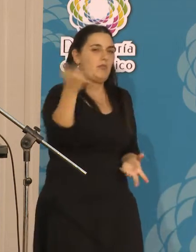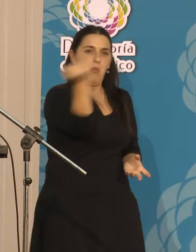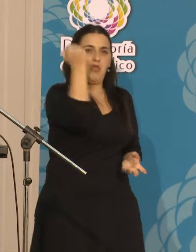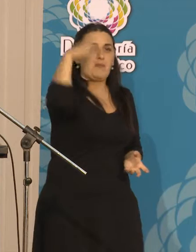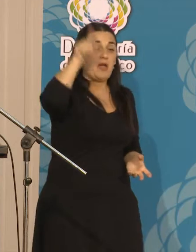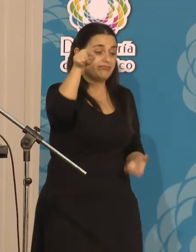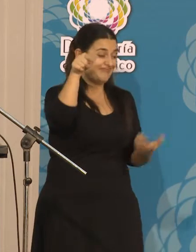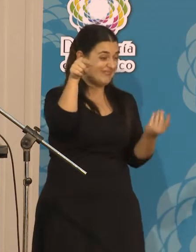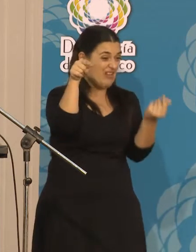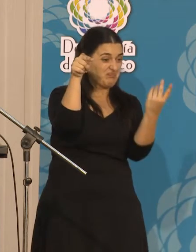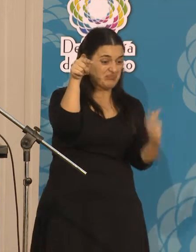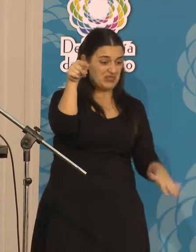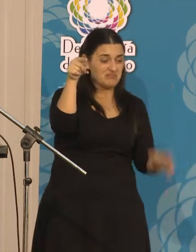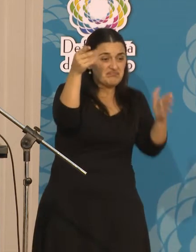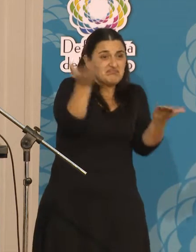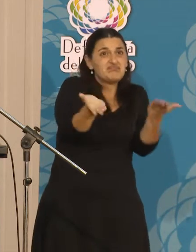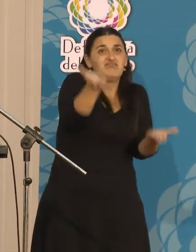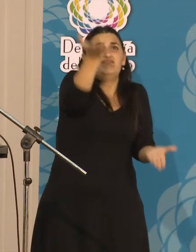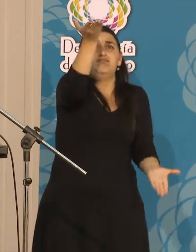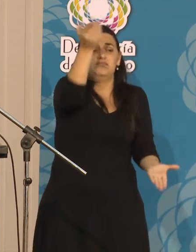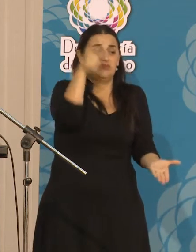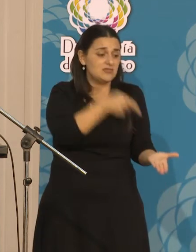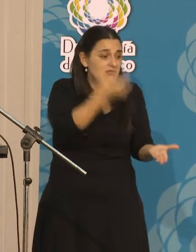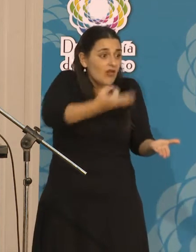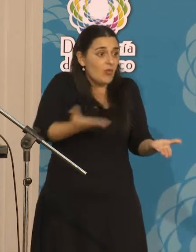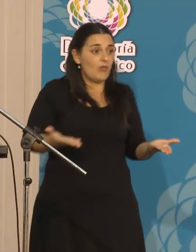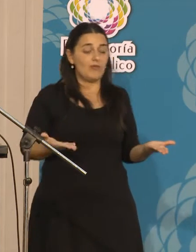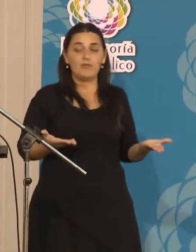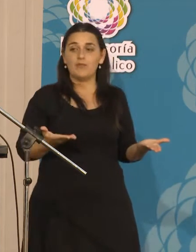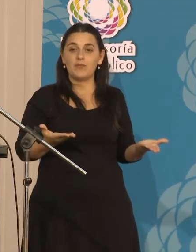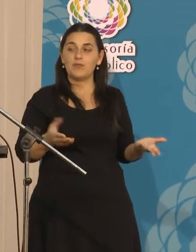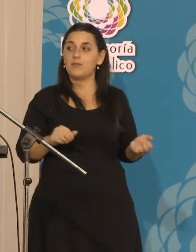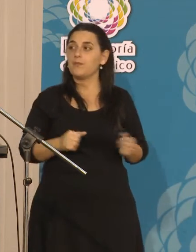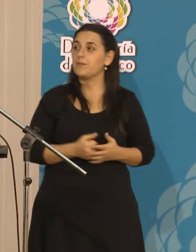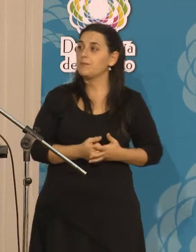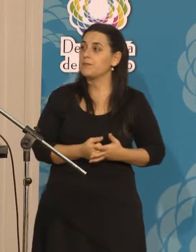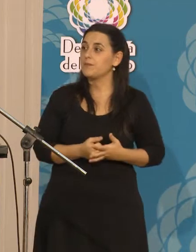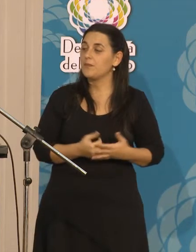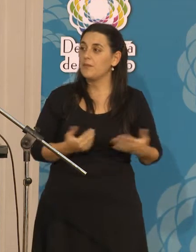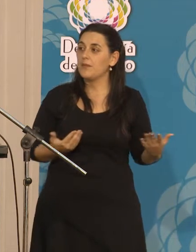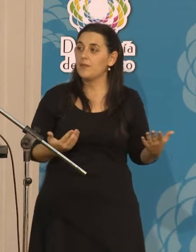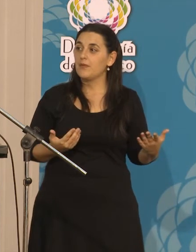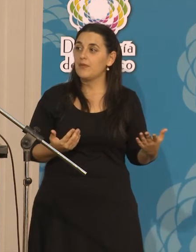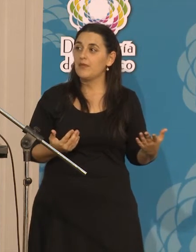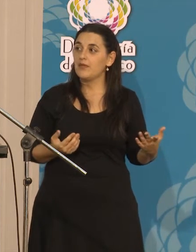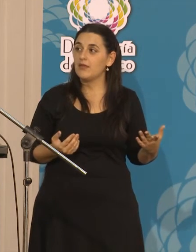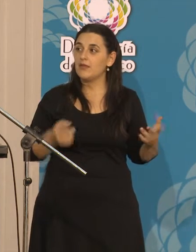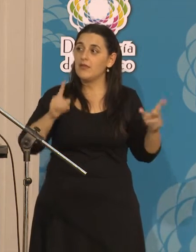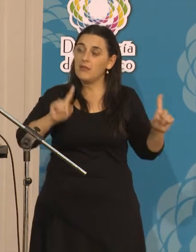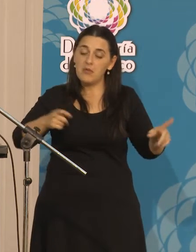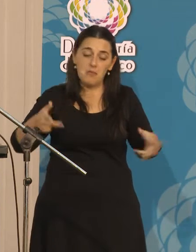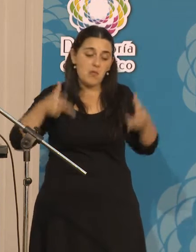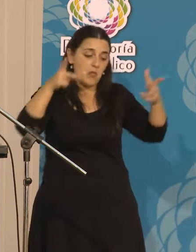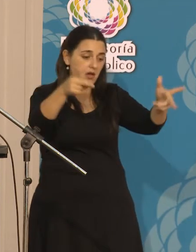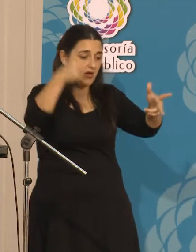nosotros tan chiquititos. Bueno, eso simplemente. Y después que estoy de acuerdo